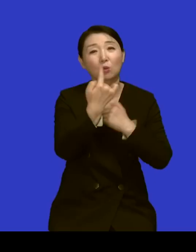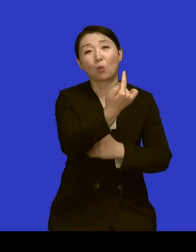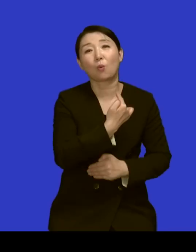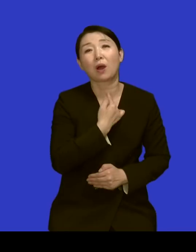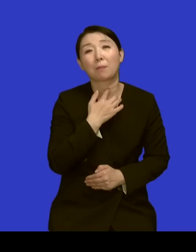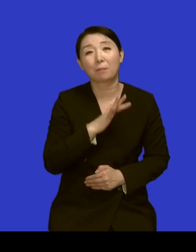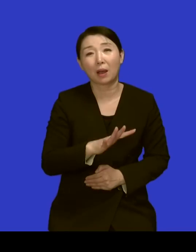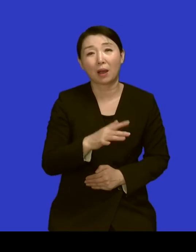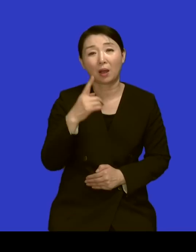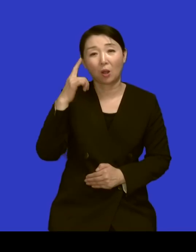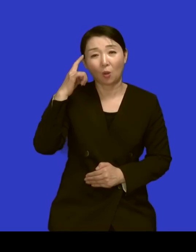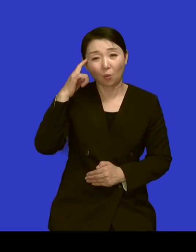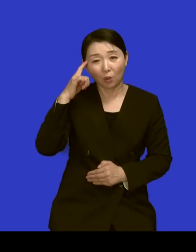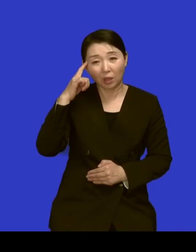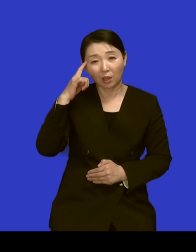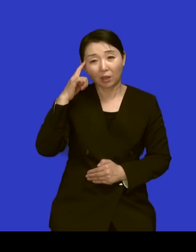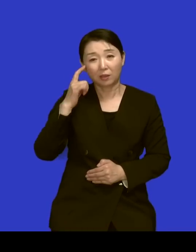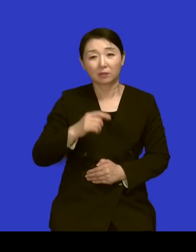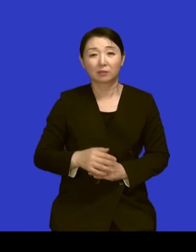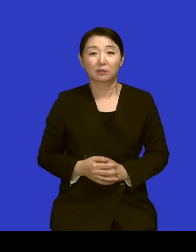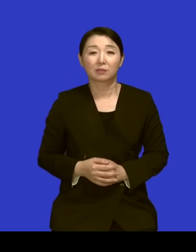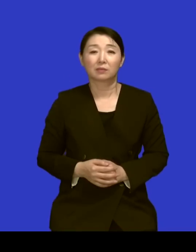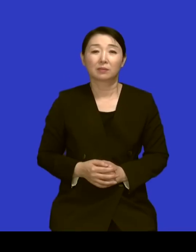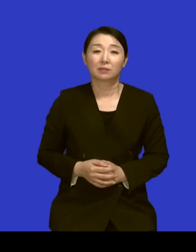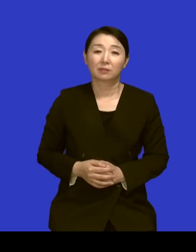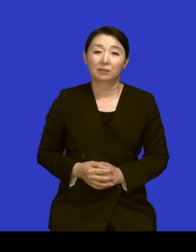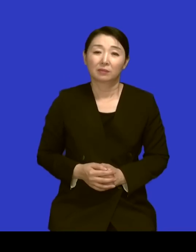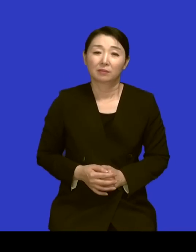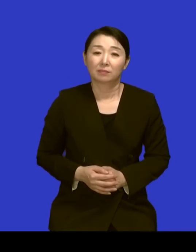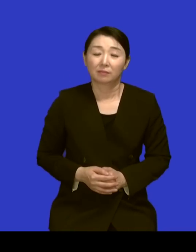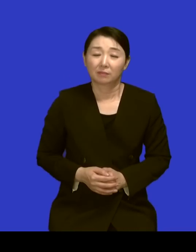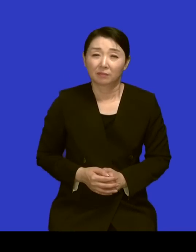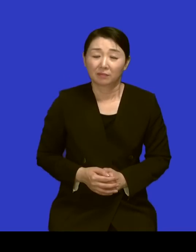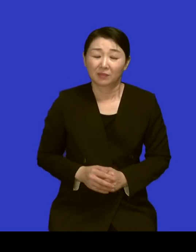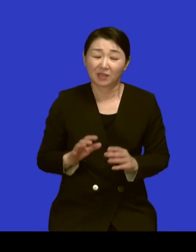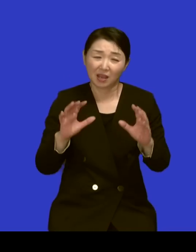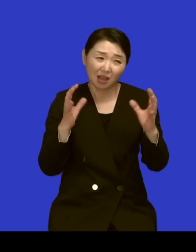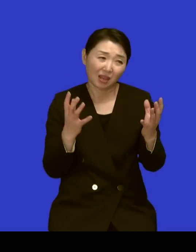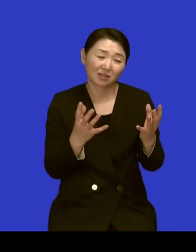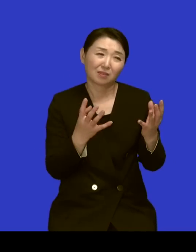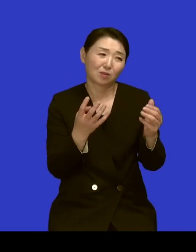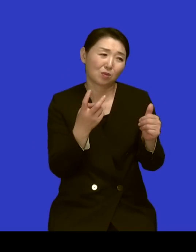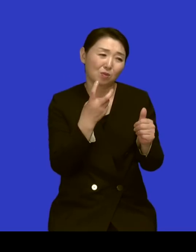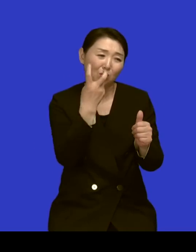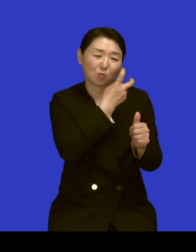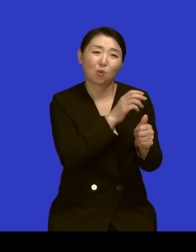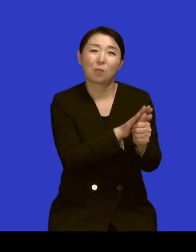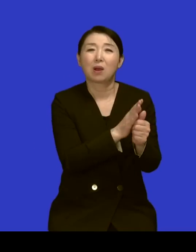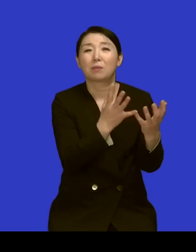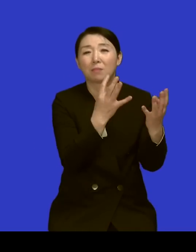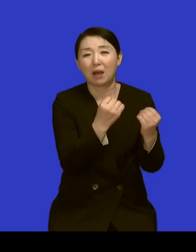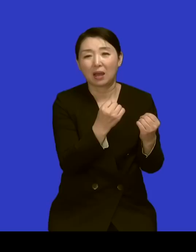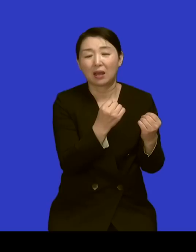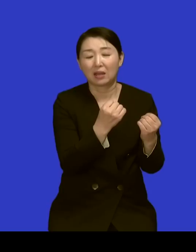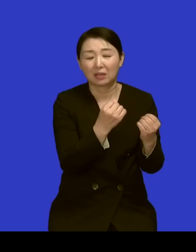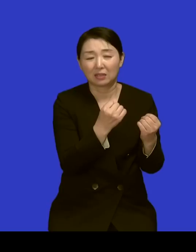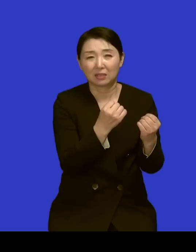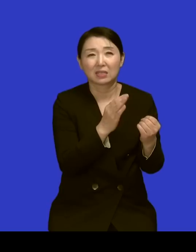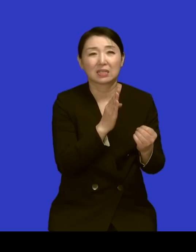원의 아이들이 다 많잖아요 네 그러니까 엄마가 당신 자식이라고만 갈 수가 없으니까 아 네